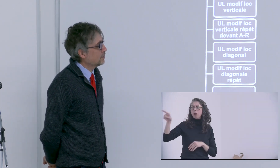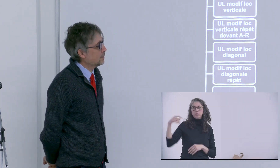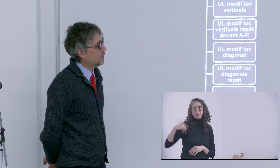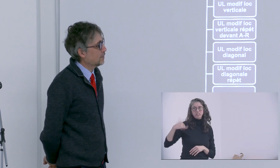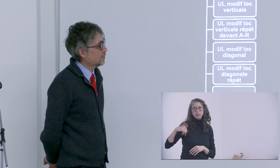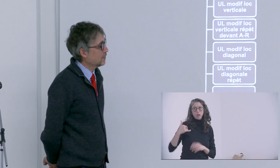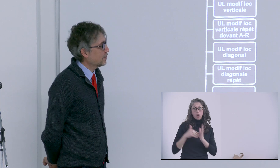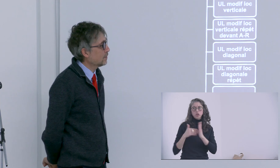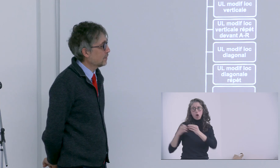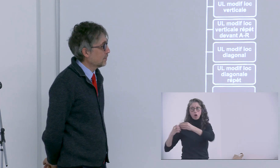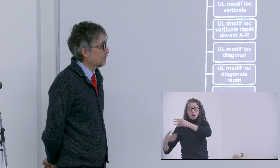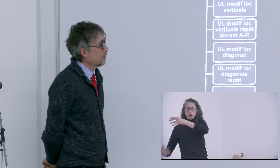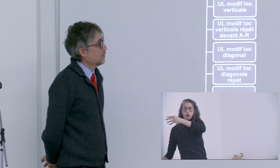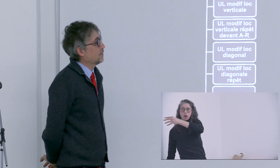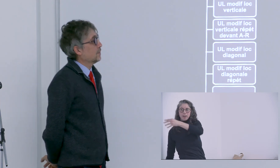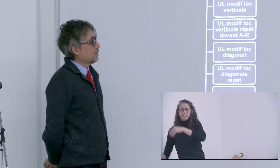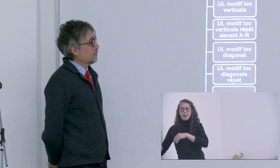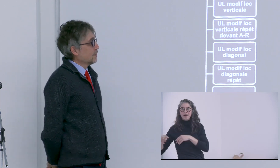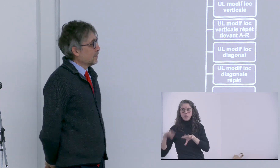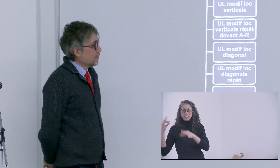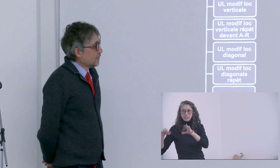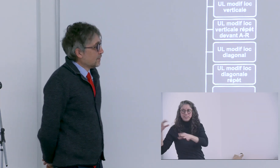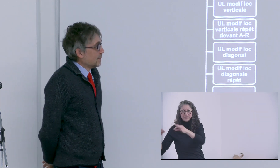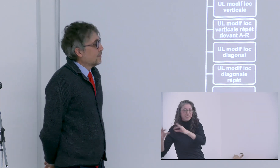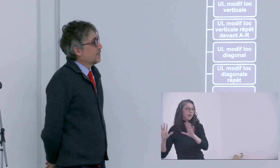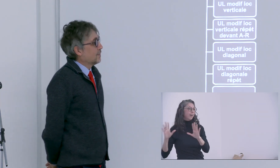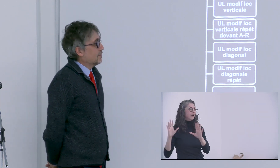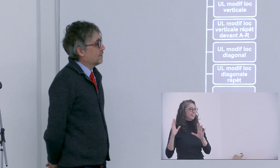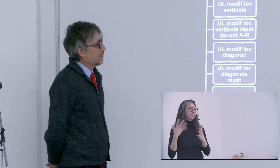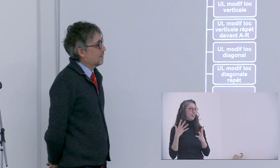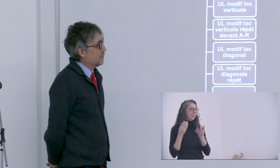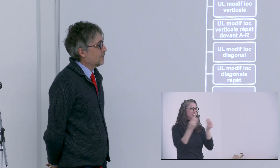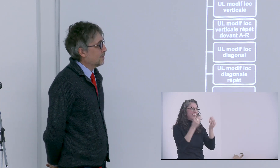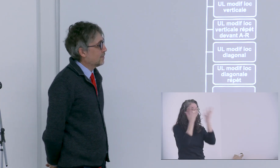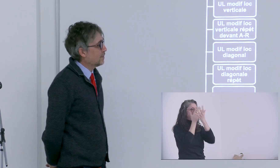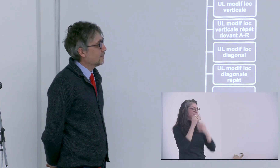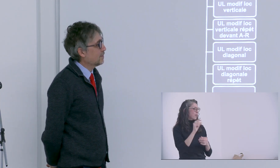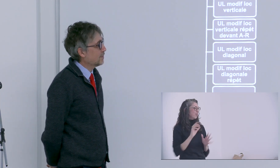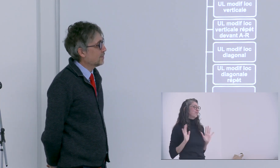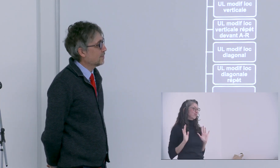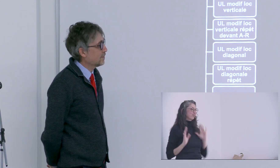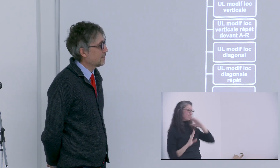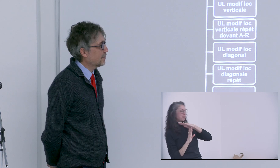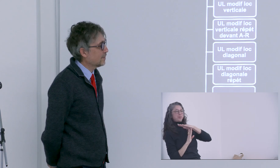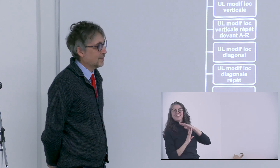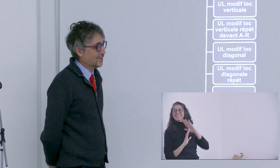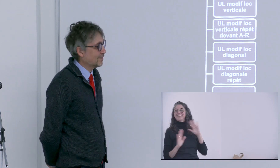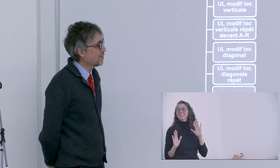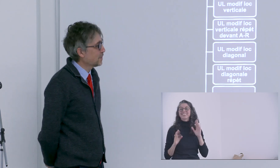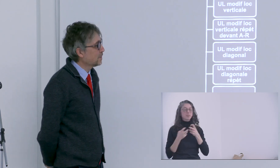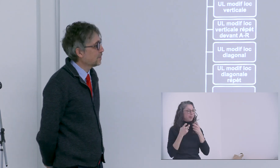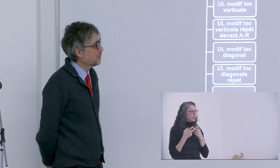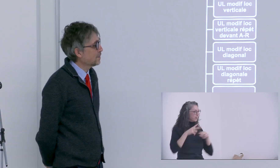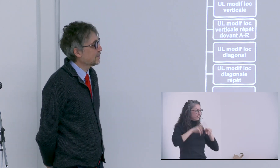moi j'ai essayé de décrire au maximum je pense qu'on peut encore rajouter des sous-catégories on peut encore trouver des nouvelles choses bon déjà je pense que ça